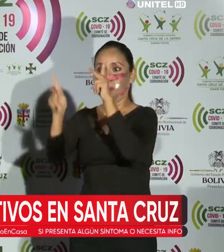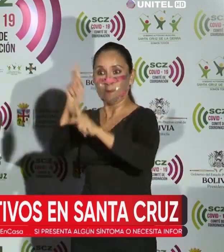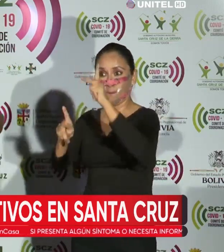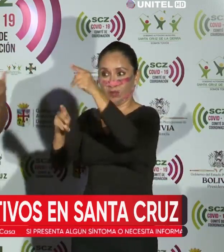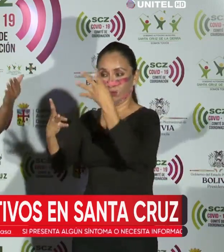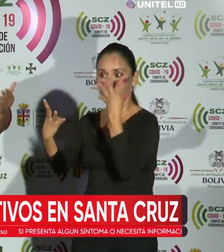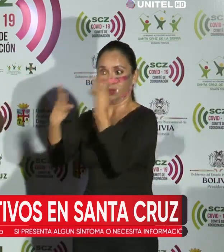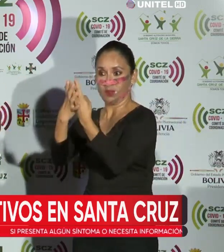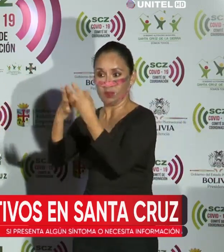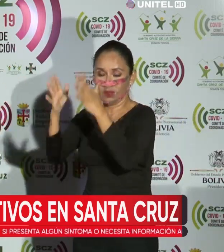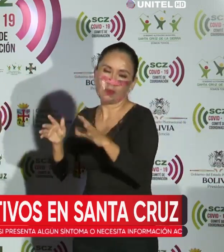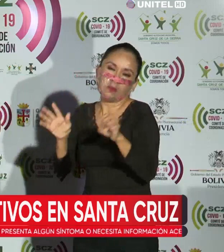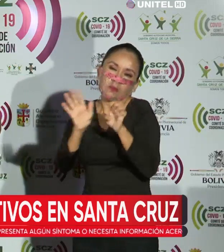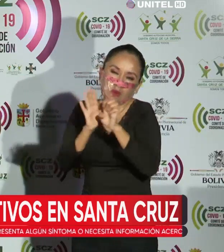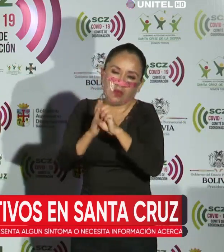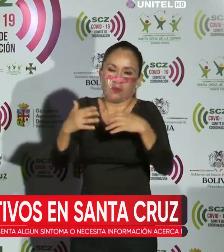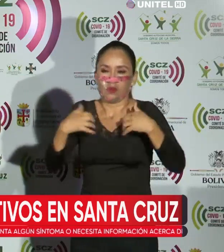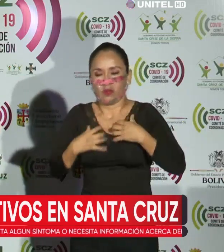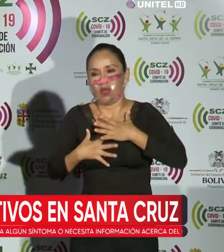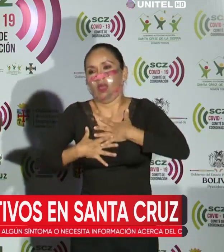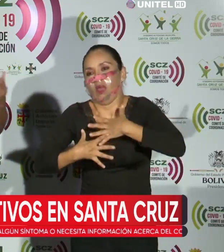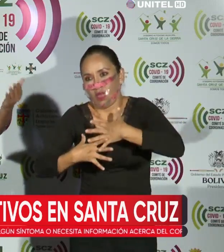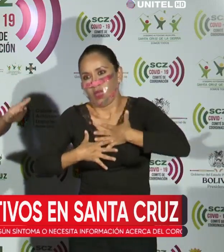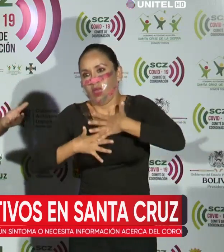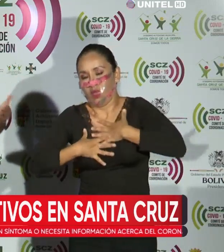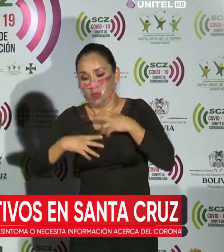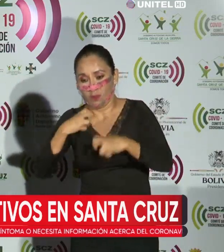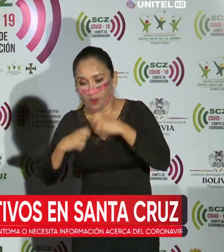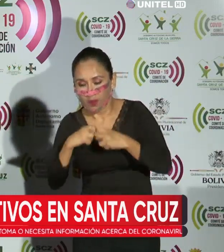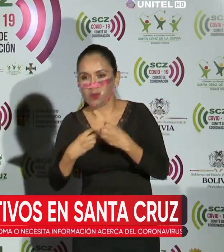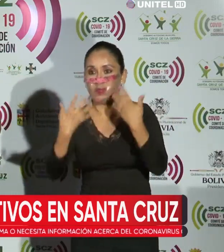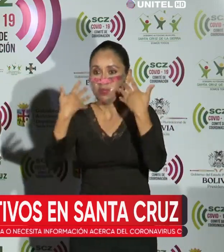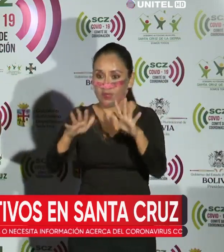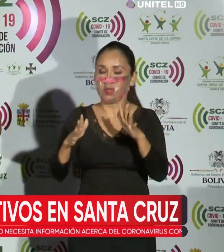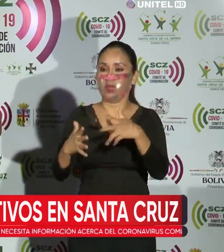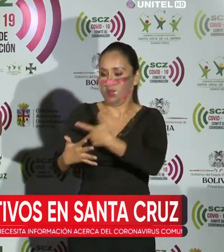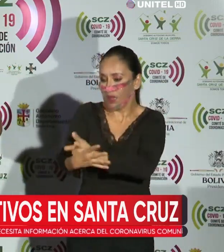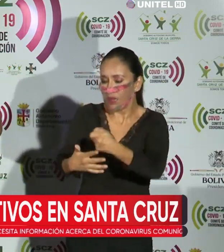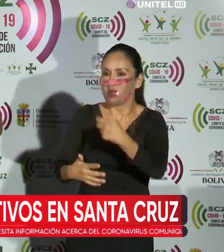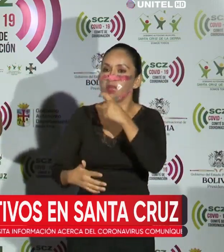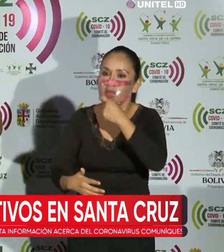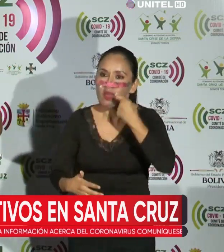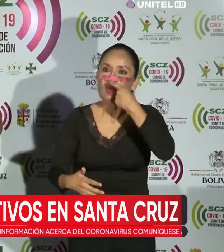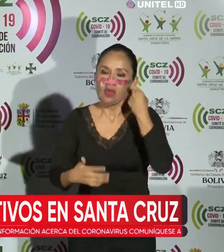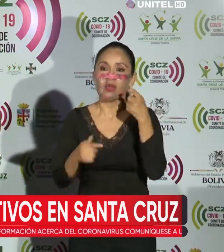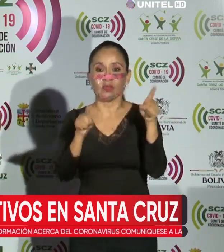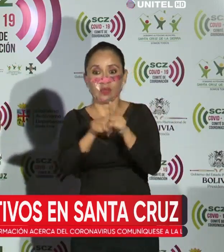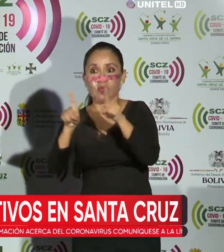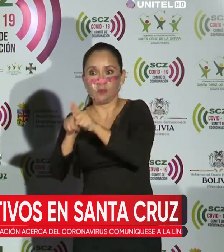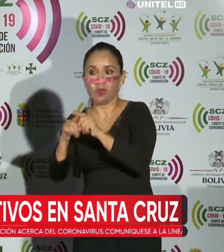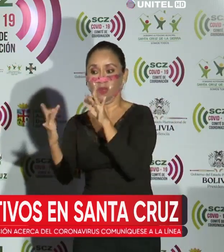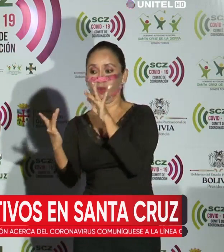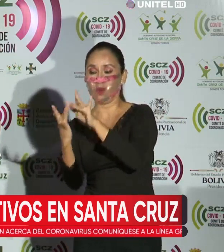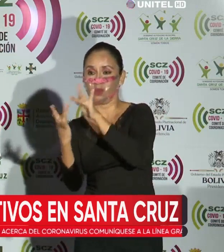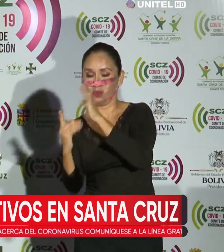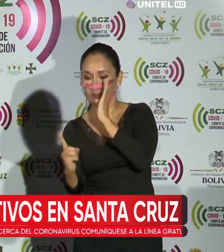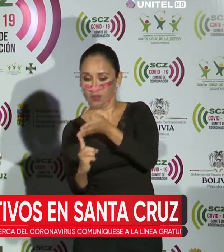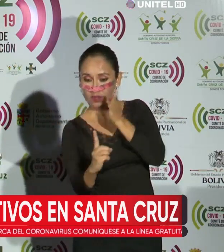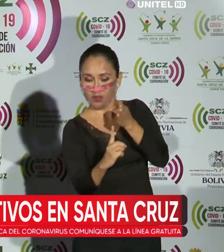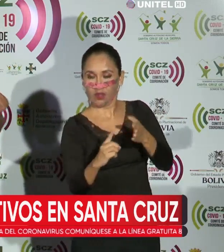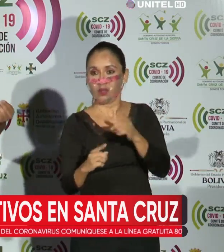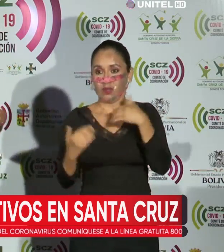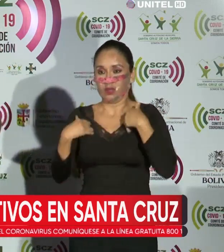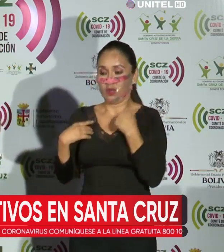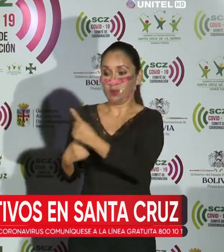libertad que tienen afecciones fundamentalmente respiratorias, se ha tomado muestra también a los contactos directos, tenemos